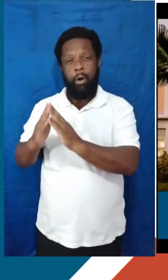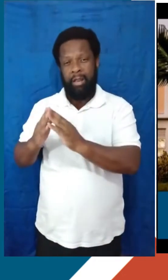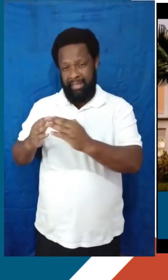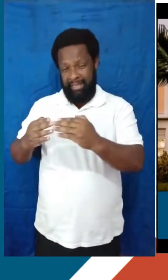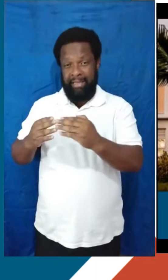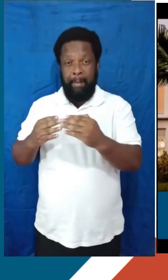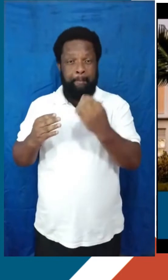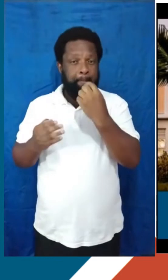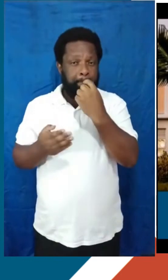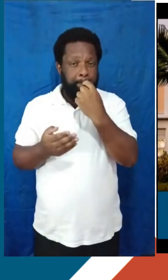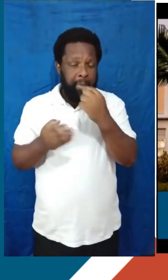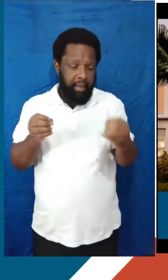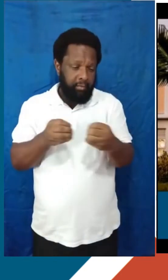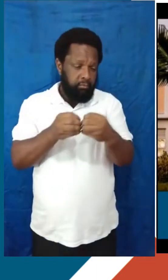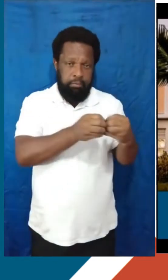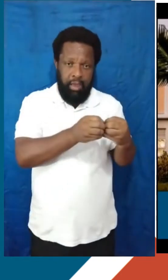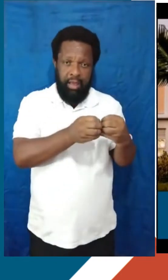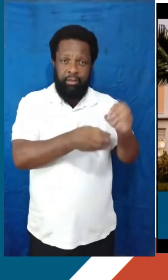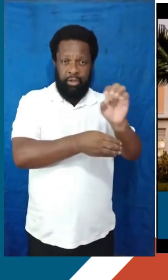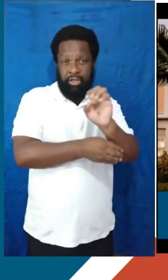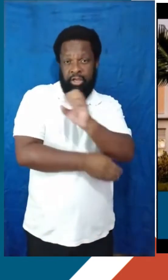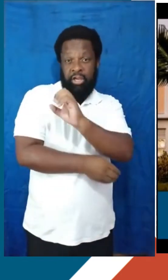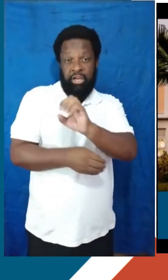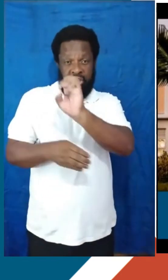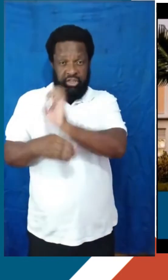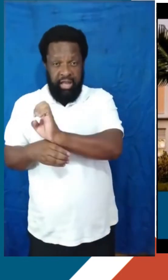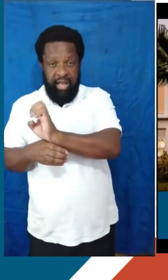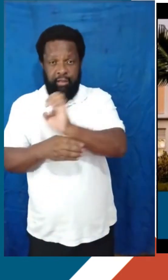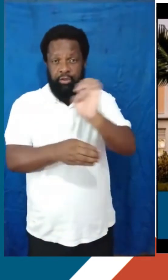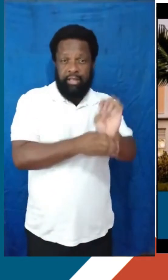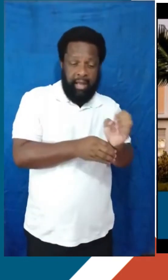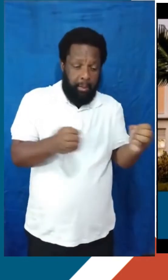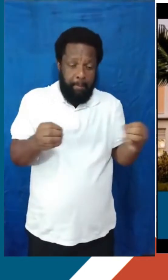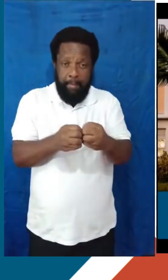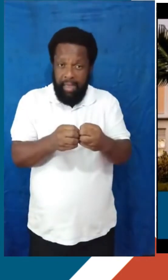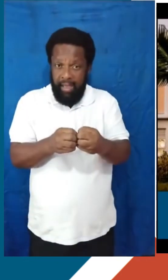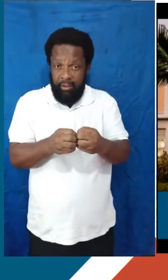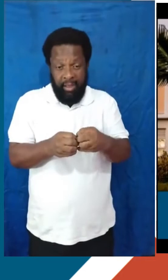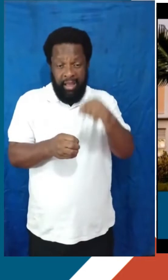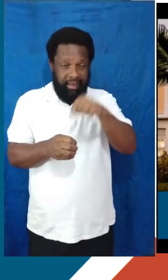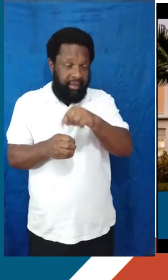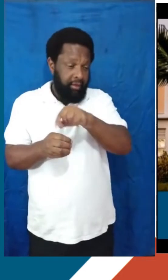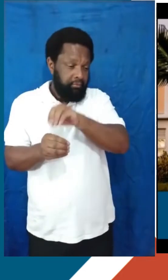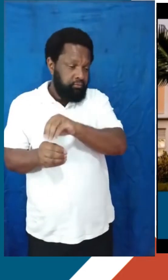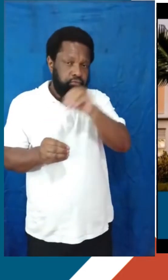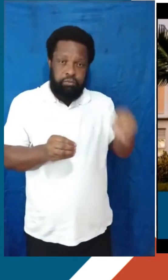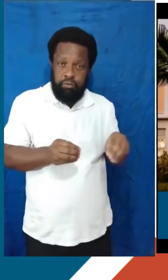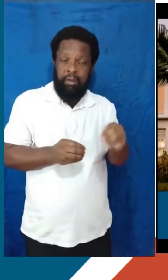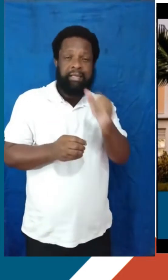do Rio, que são fronteira com outros estados, e inclusive, às vezes, fica até mais perto de universidades de outros estados, como Minas,